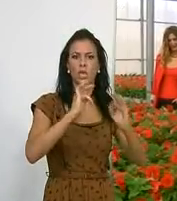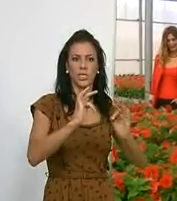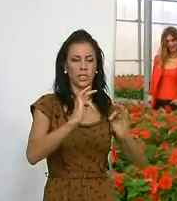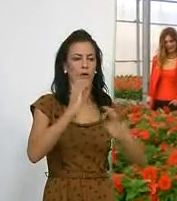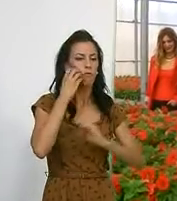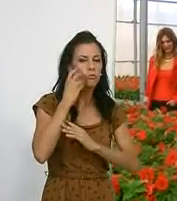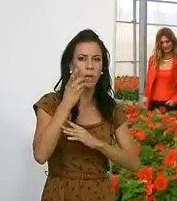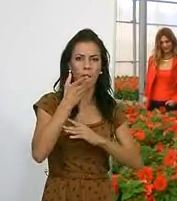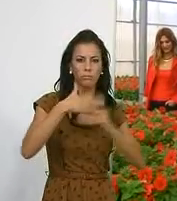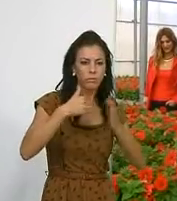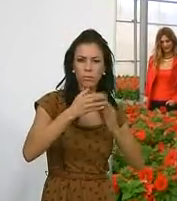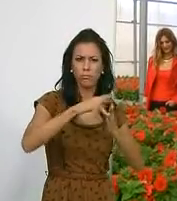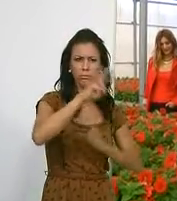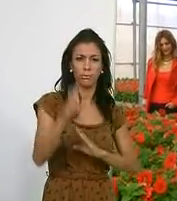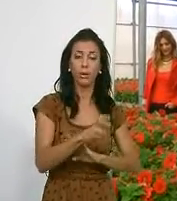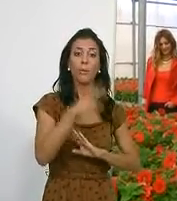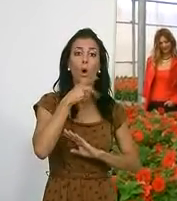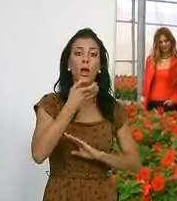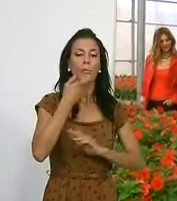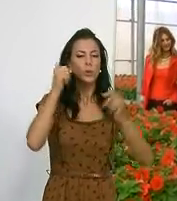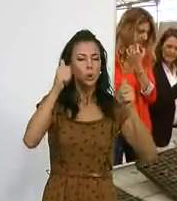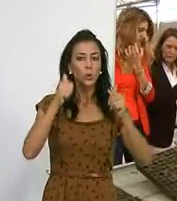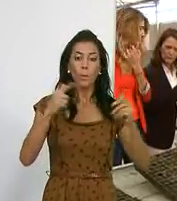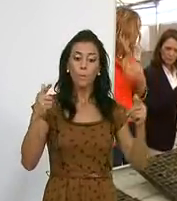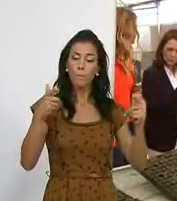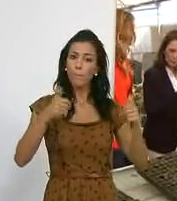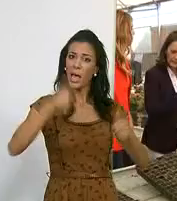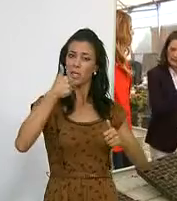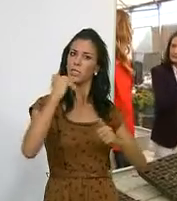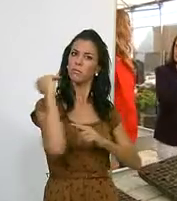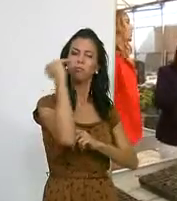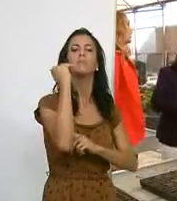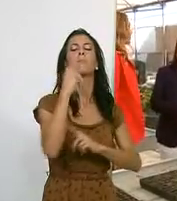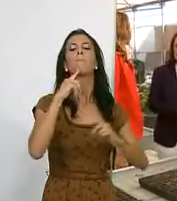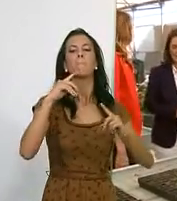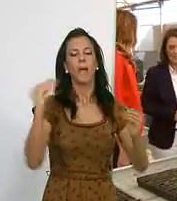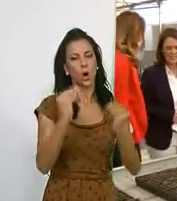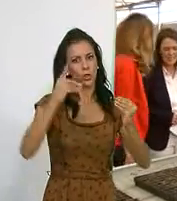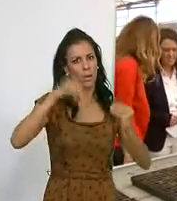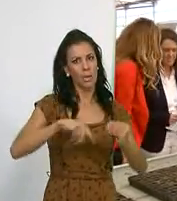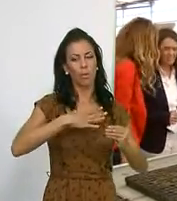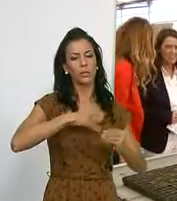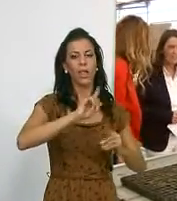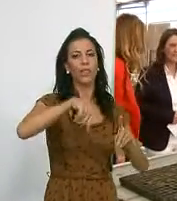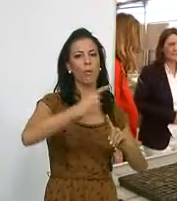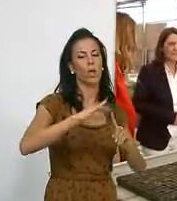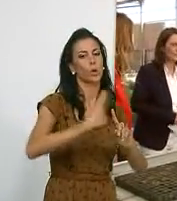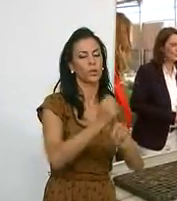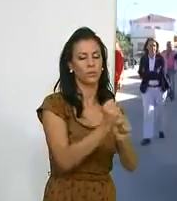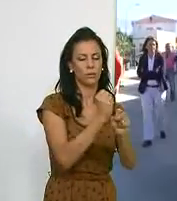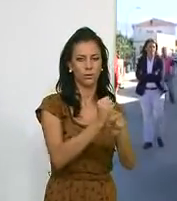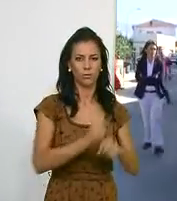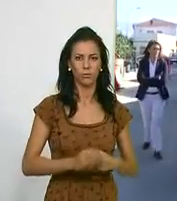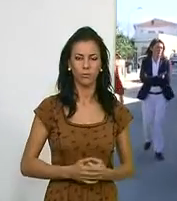fitosanitarios ya que cuanta más capacitación se brinda a los alumnos, mayor es la posibilidad para su inserción